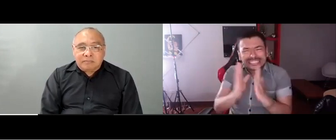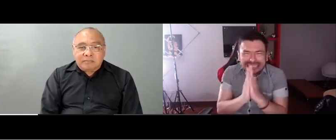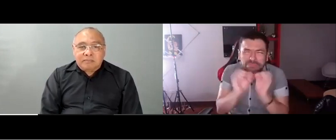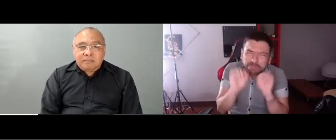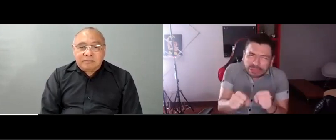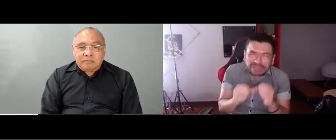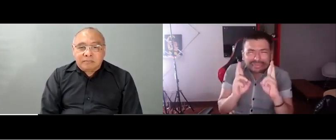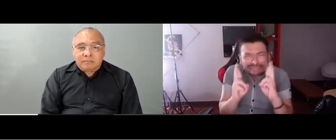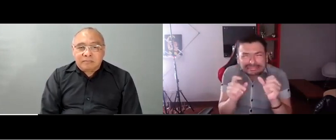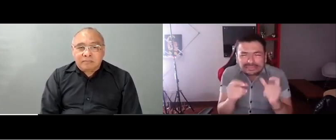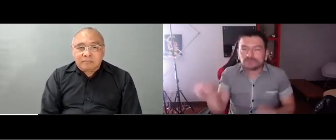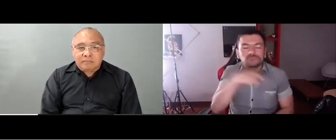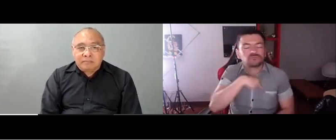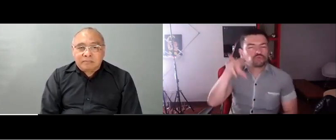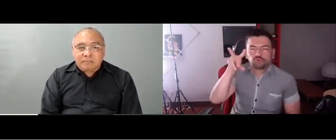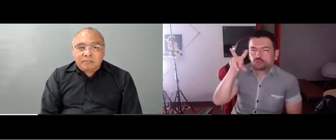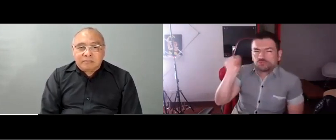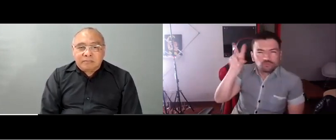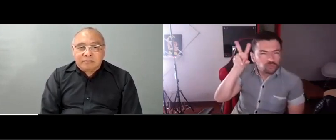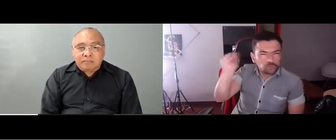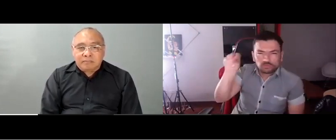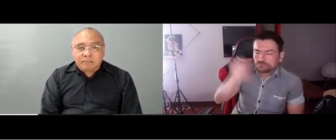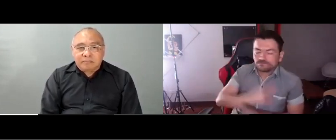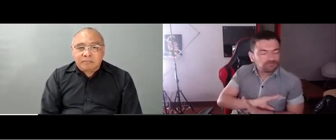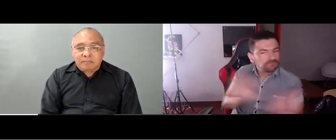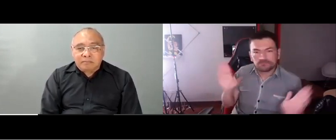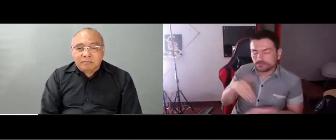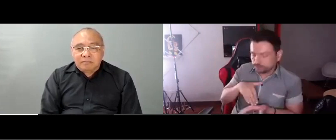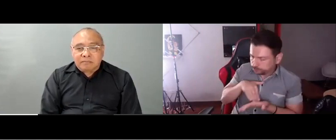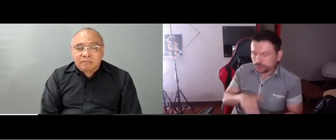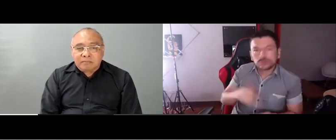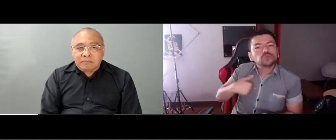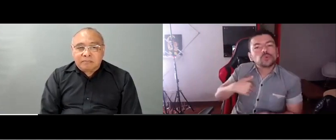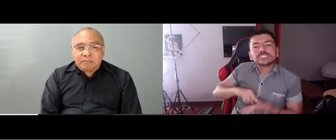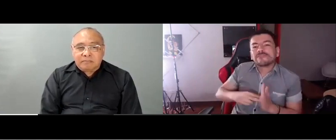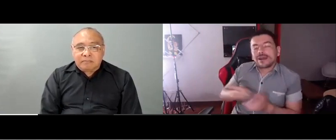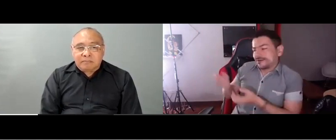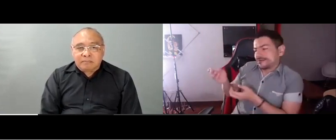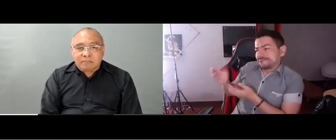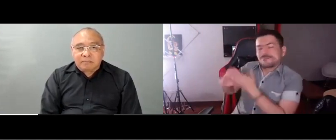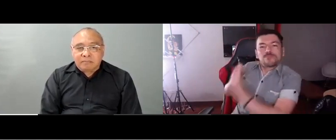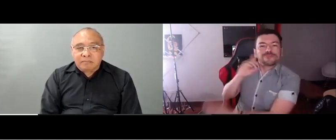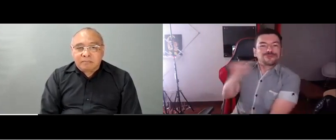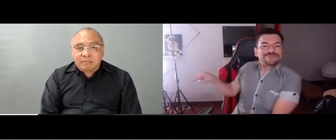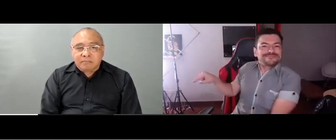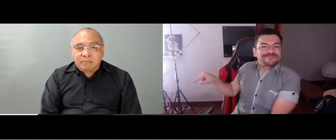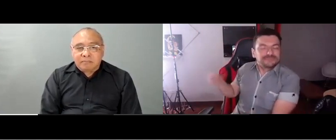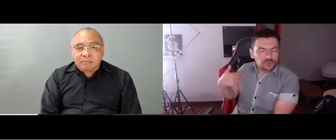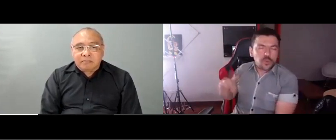que no somos nosotros, que no son nuestras ideas, sino que somos los voceros, los representantes de la comunidad.